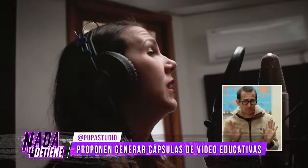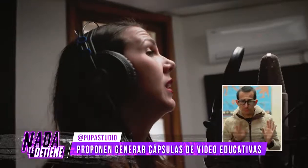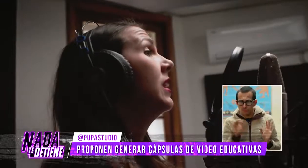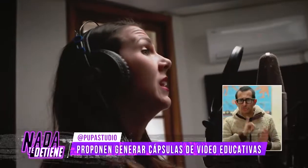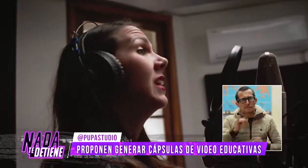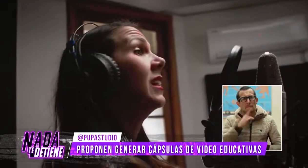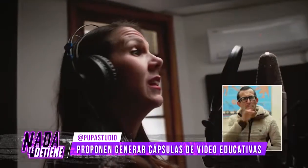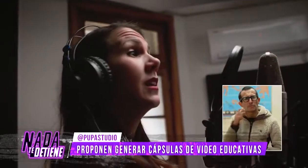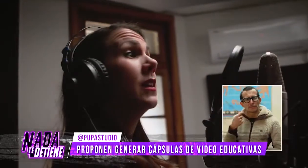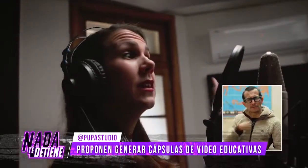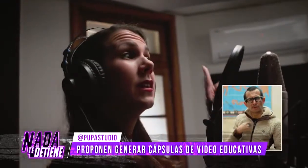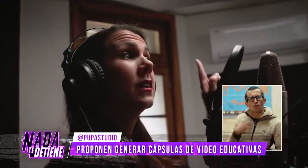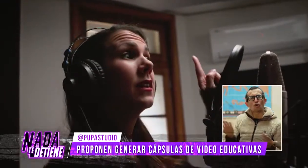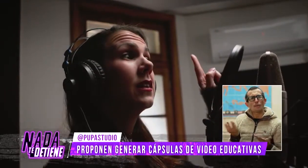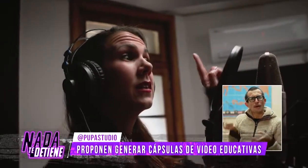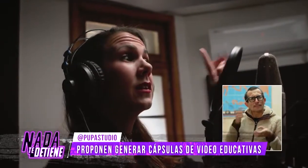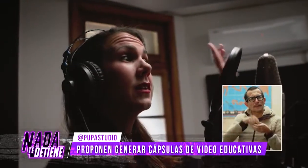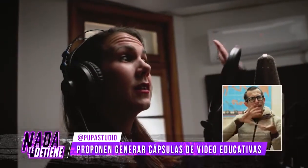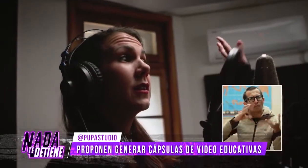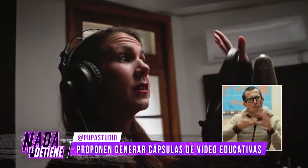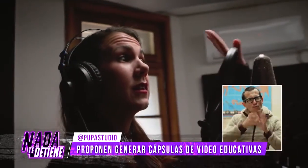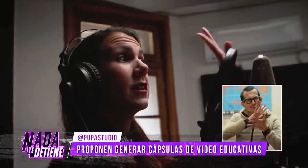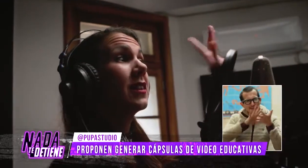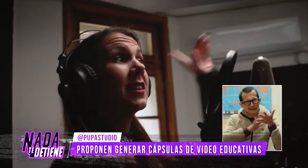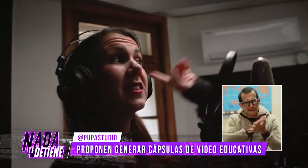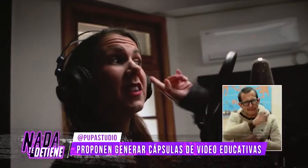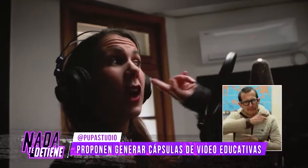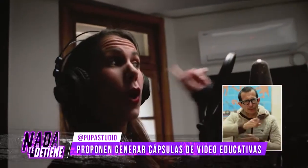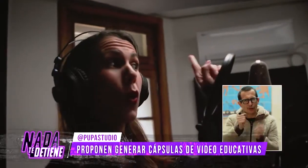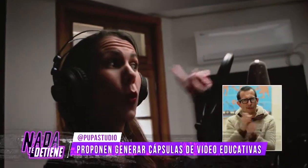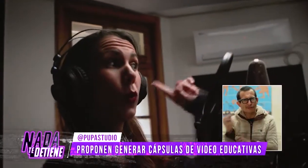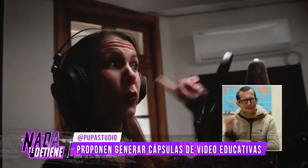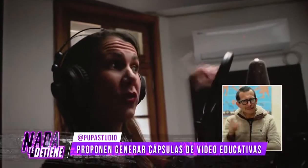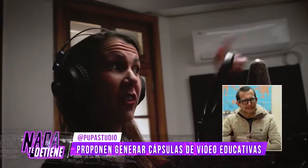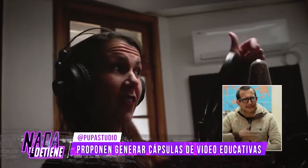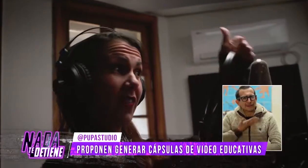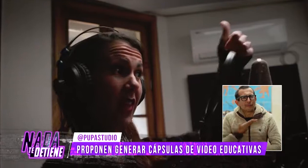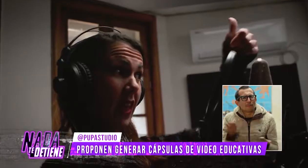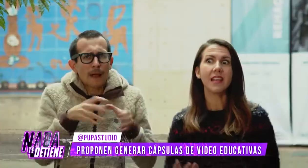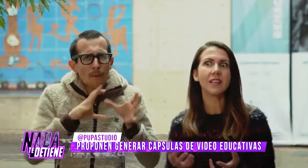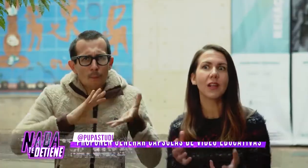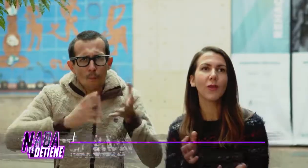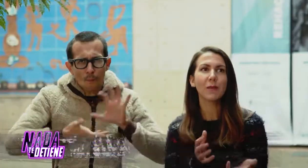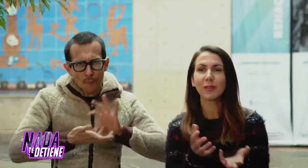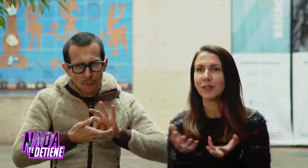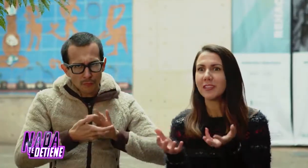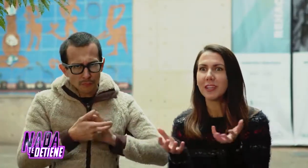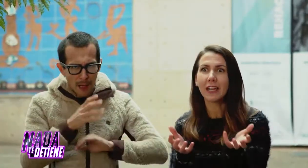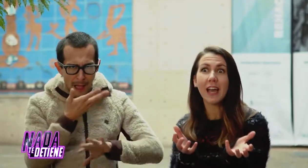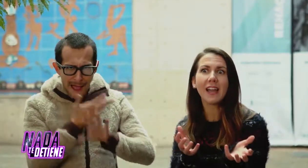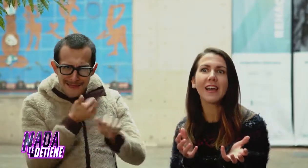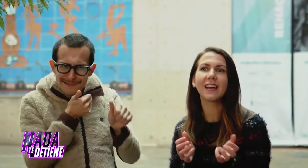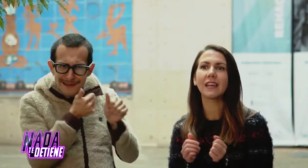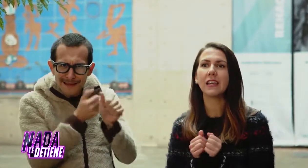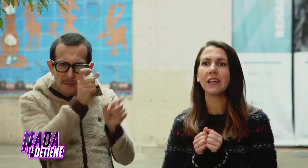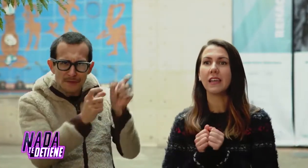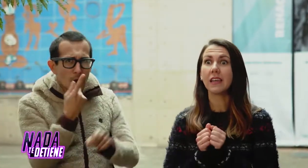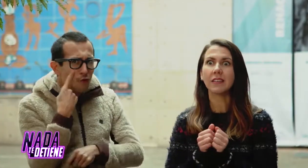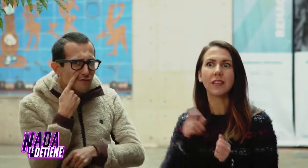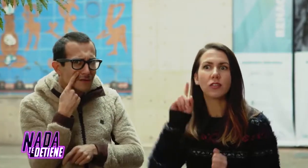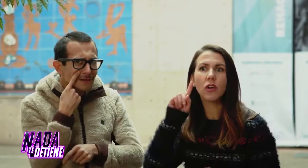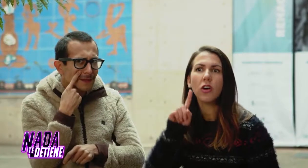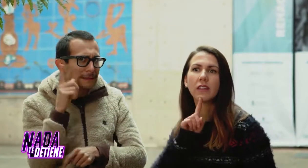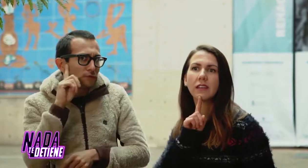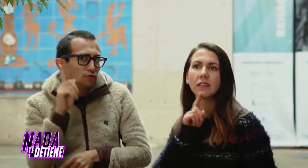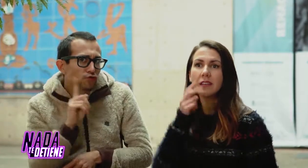Siempre me preguntan, ¿por qué tú llegaste a este mundo de la lengua de señas, de las personas con discapacidad sensorial? ¿Tienes alguna persona cercana que